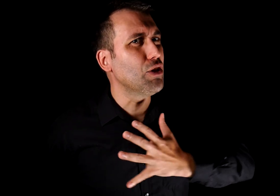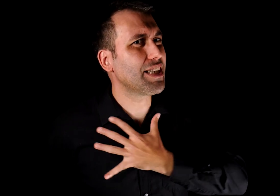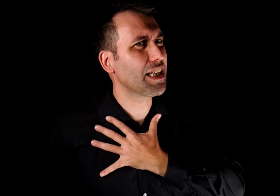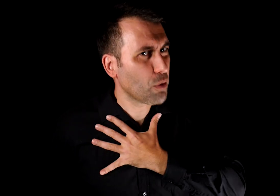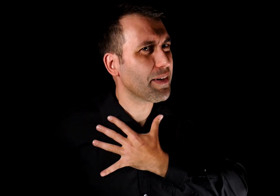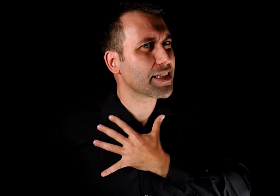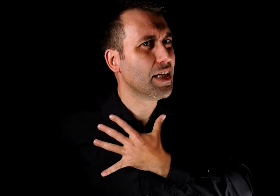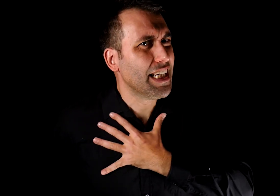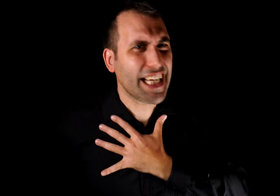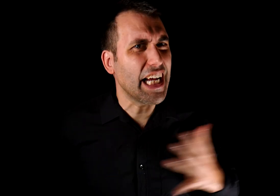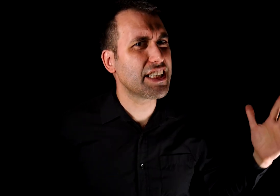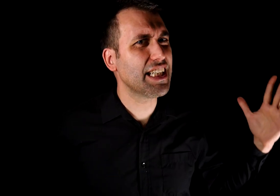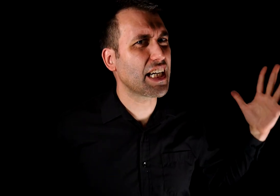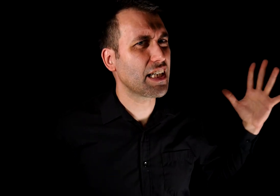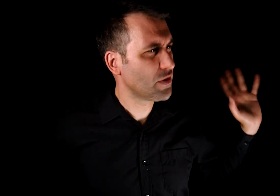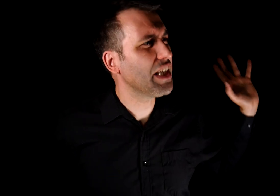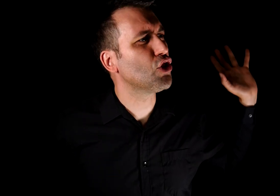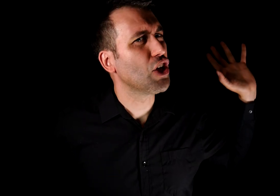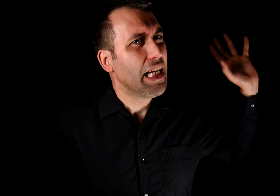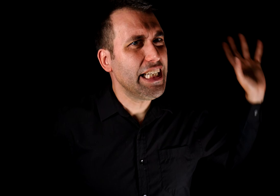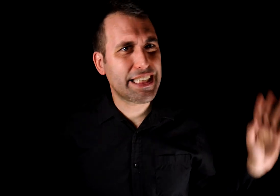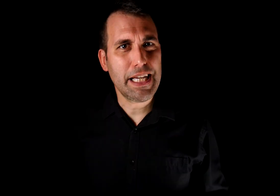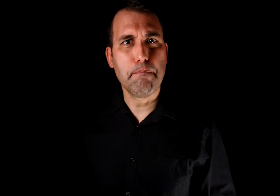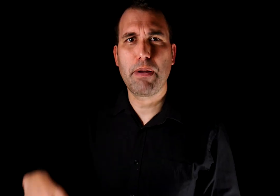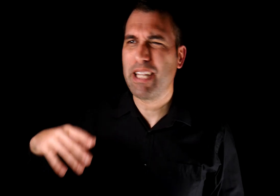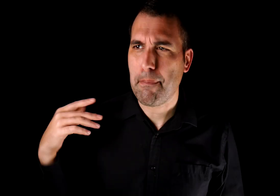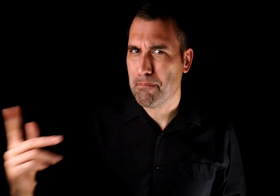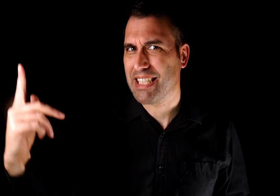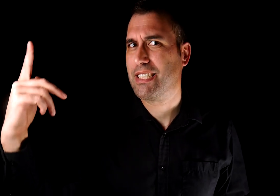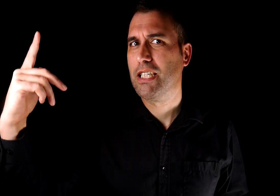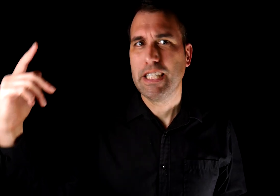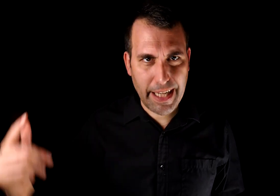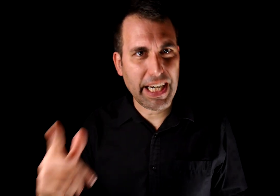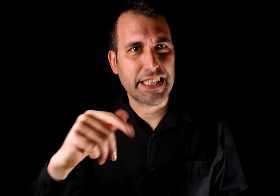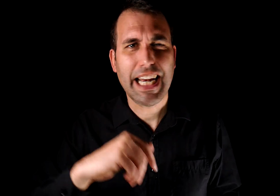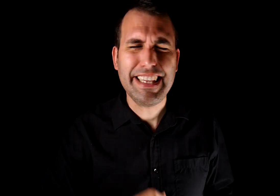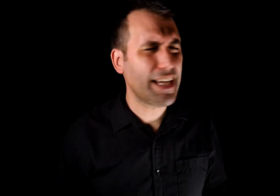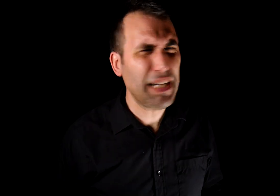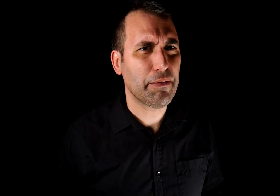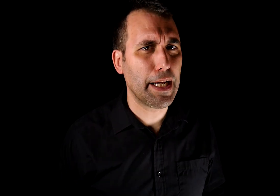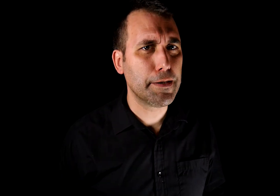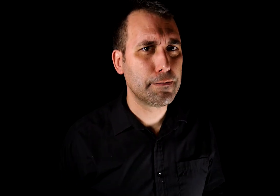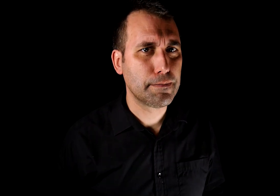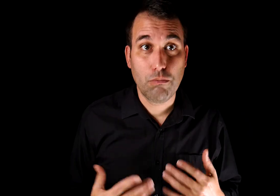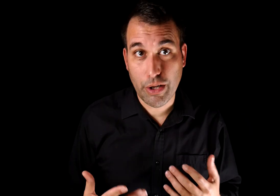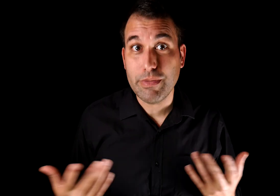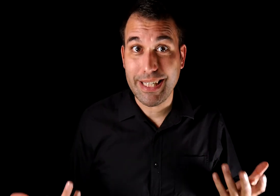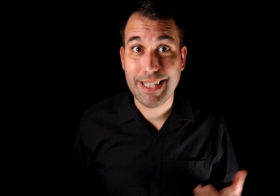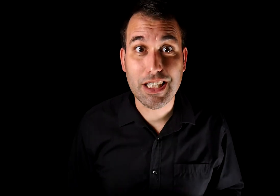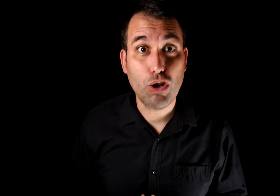muestren las pruebas, seguirán sin estar satisfechos. Y siempre pedirán más. Ya veréis, será interminable. Bueno, en este caso,